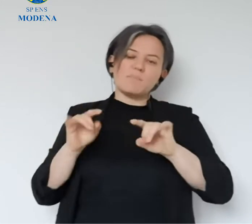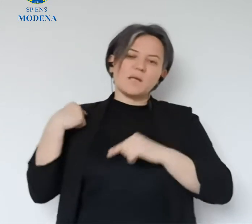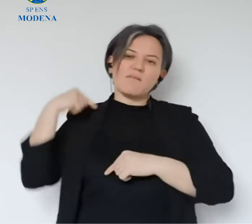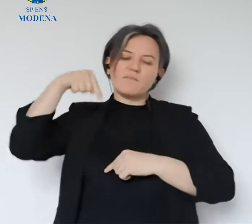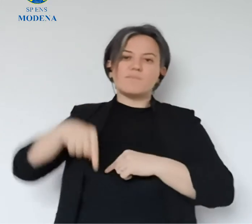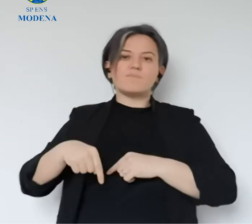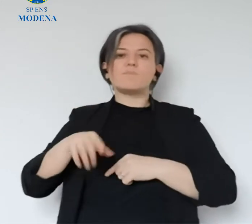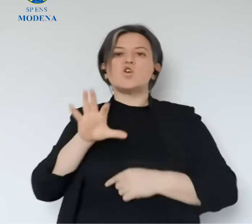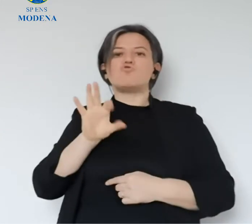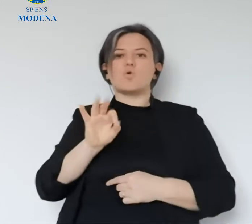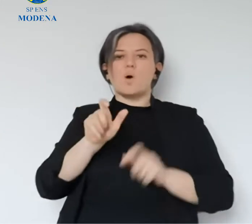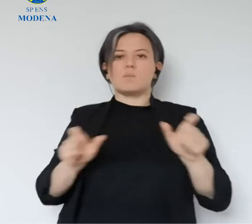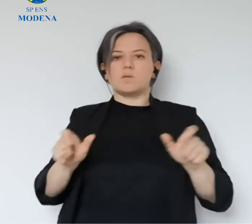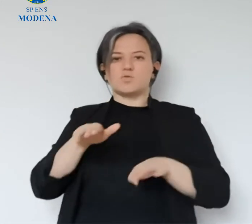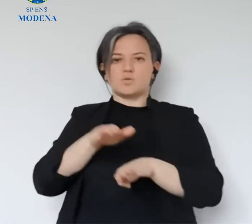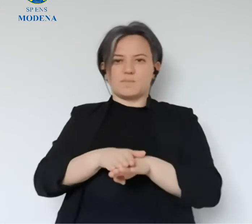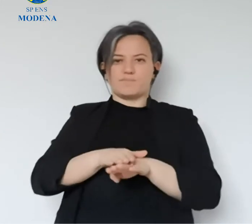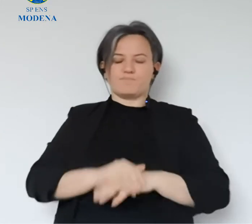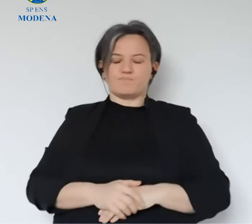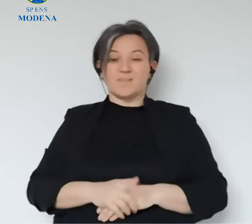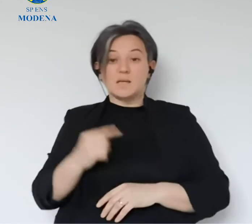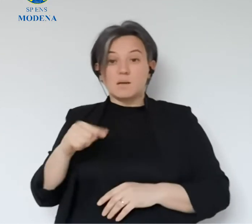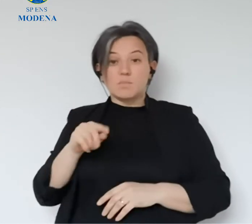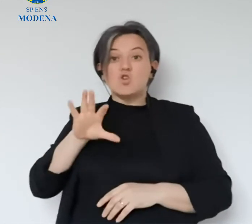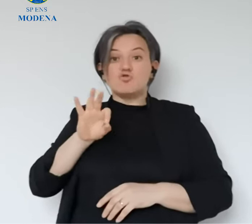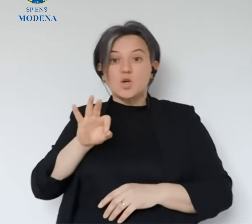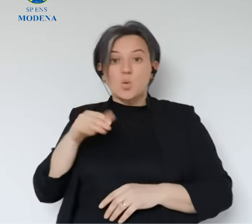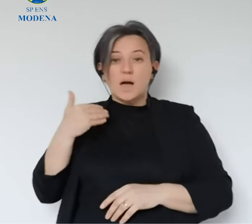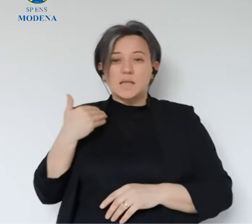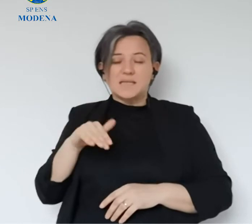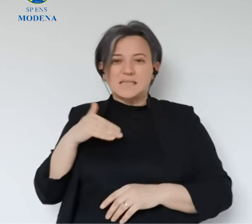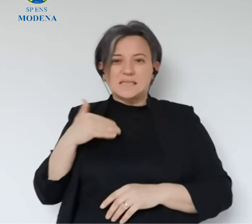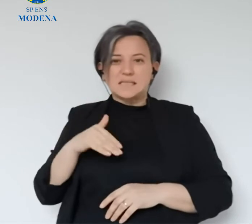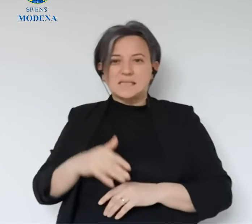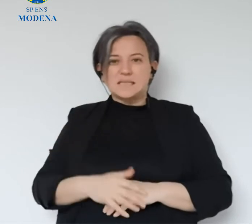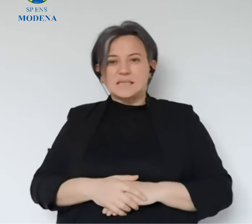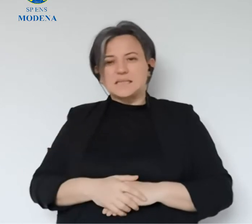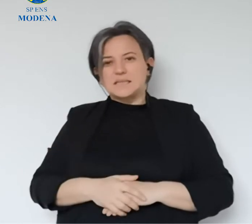50 decessi dall'inizio della pandemia. Un numero